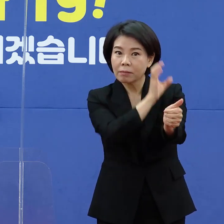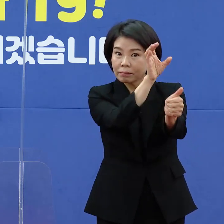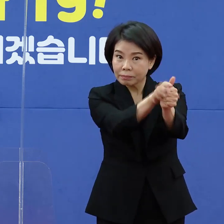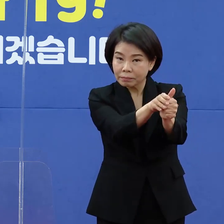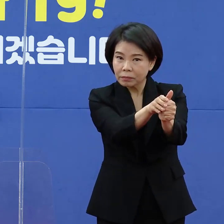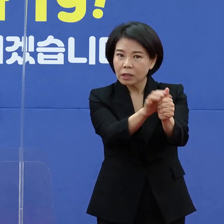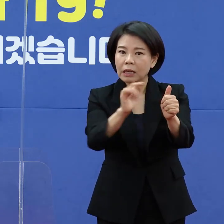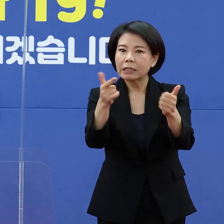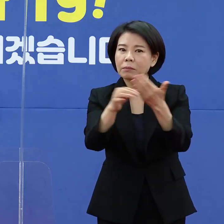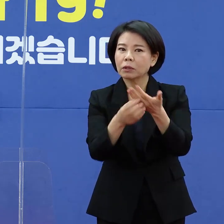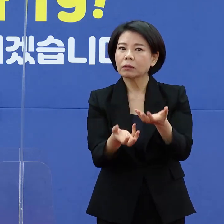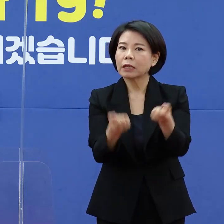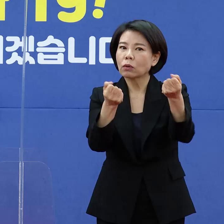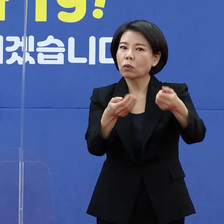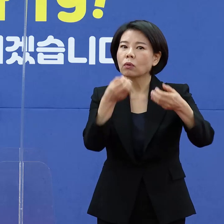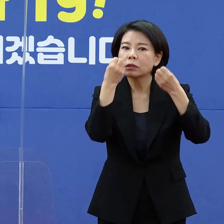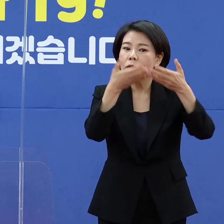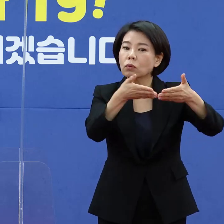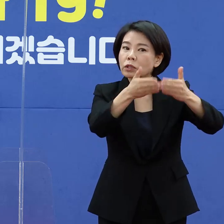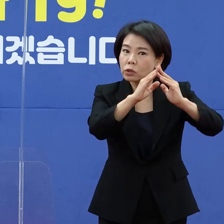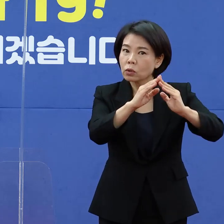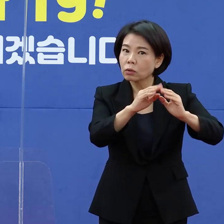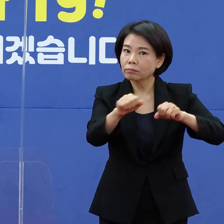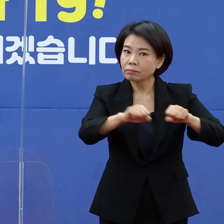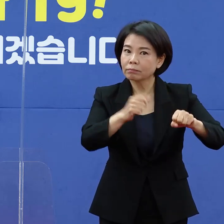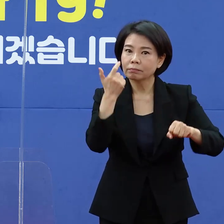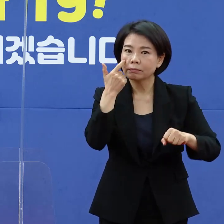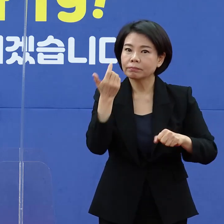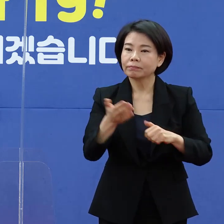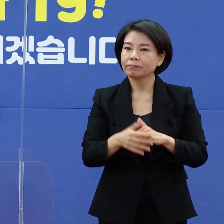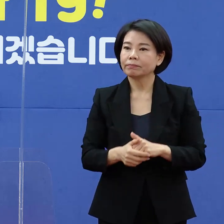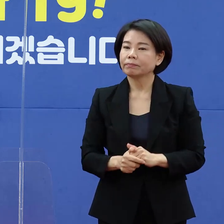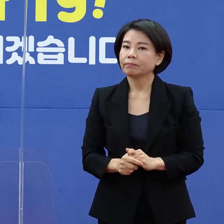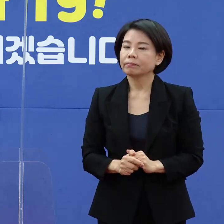아니면 별도로 신설을 낼 것인지 궁금하다는 질문입니다.